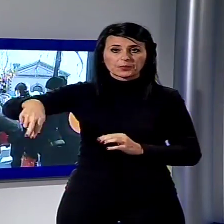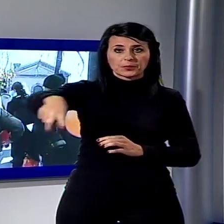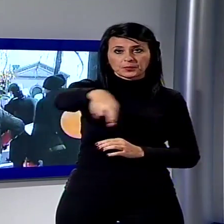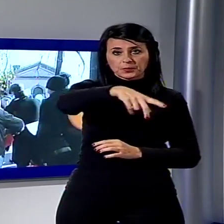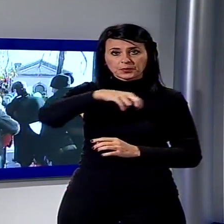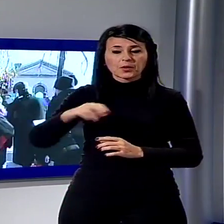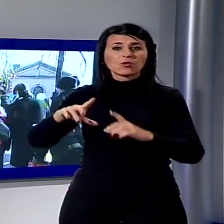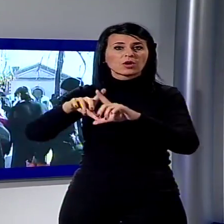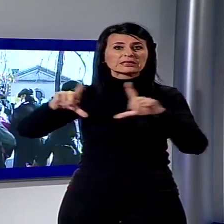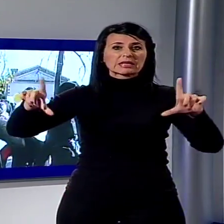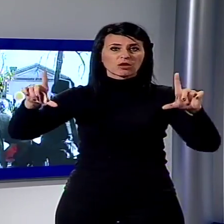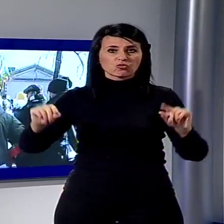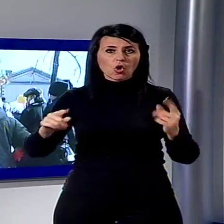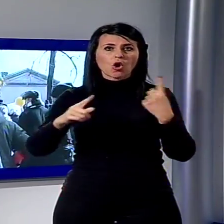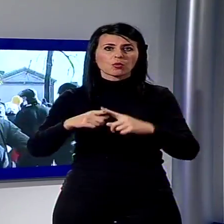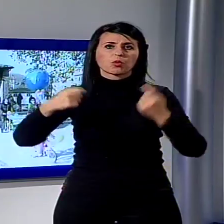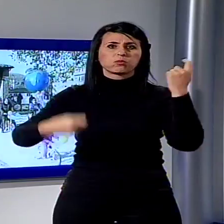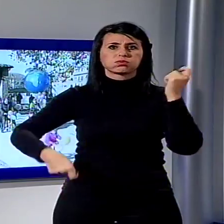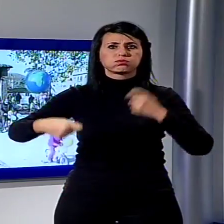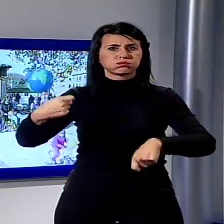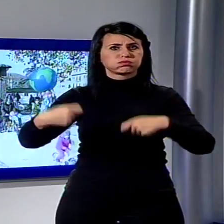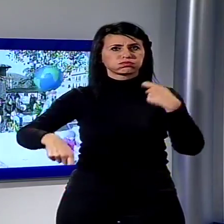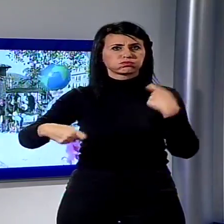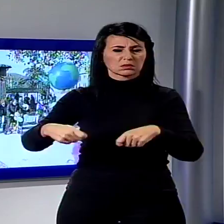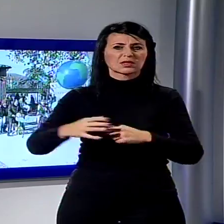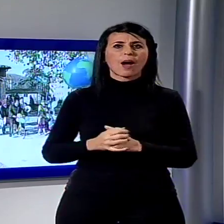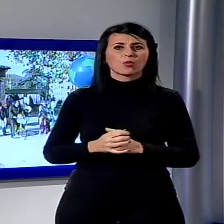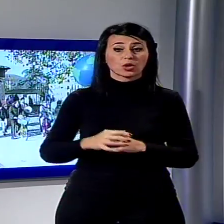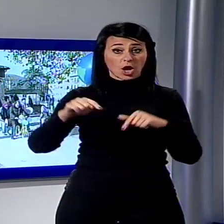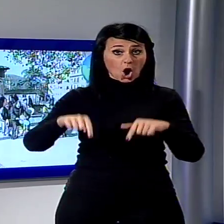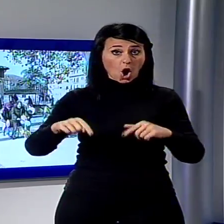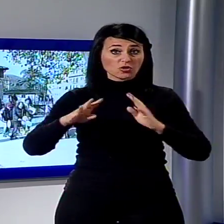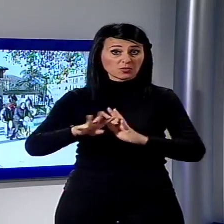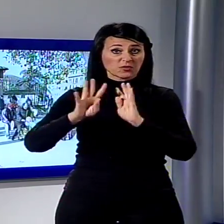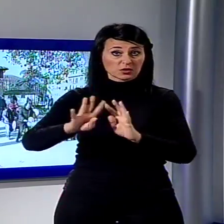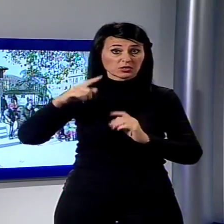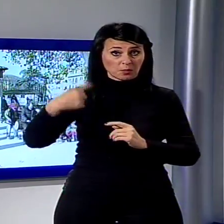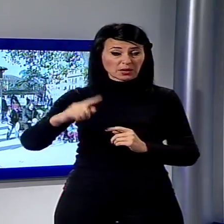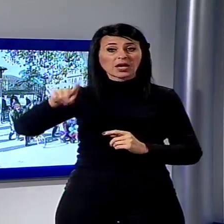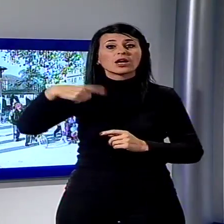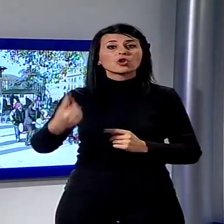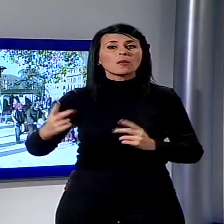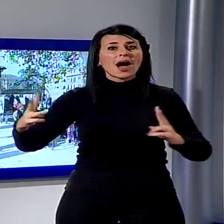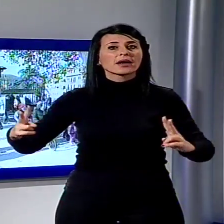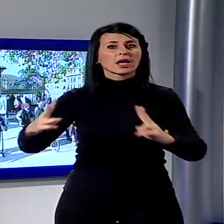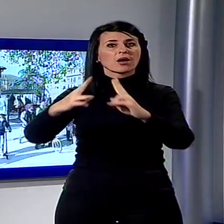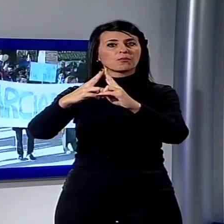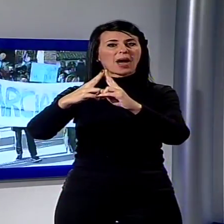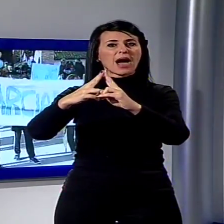suono di tamburi. La marcia si è svolta alla vigilia del Summit di Parigi, in cui i capi di Stato di tutto il mondo si ritroveranno per discutere una strategia